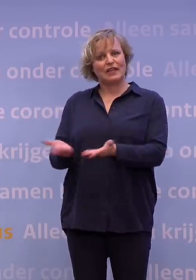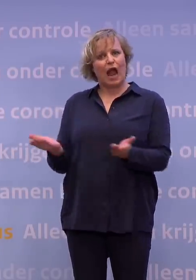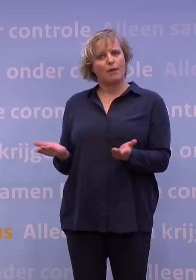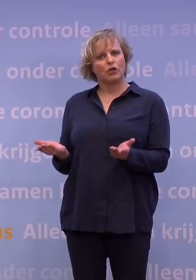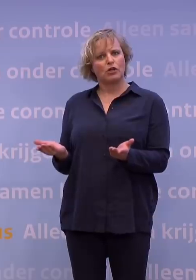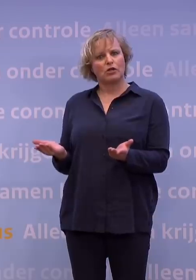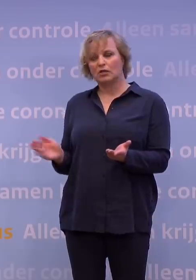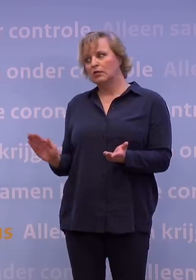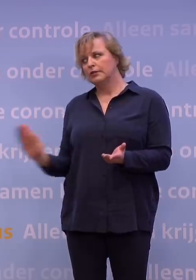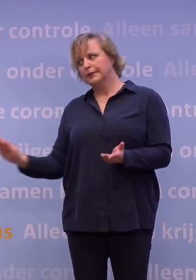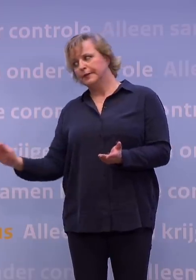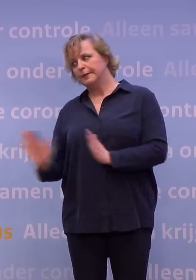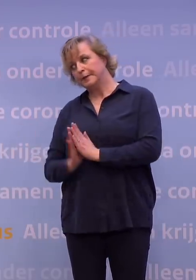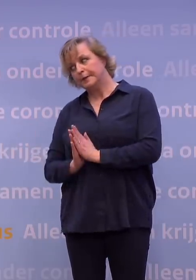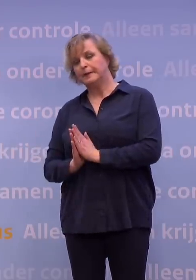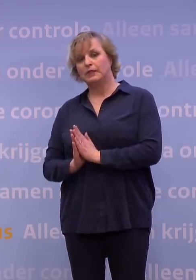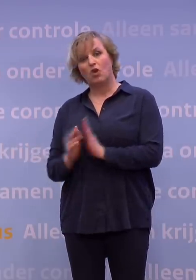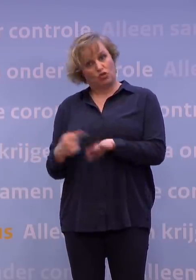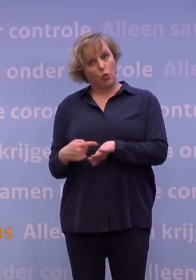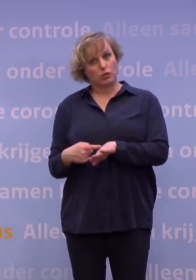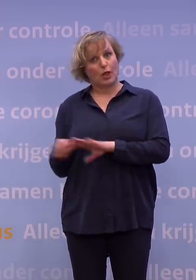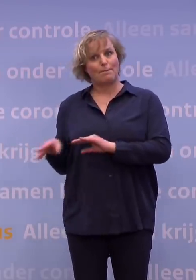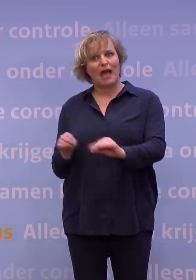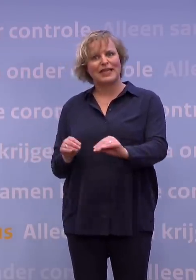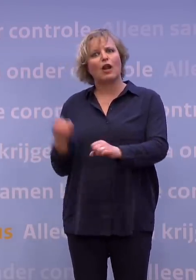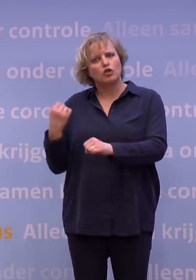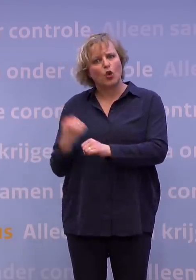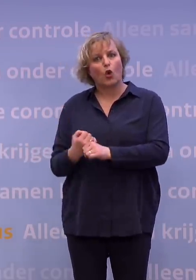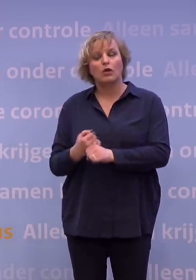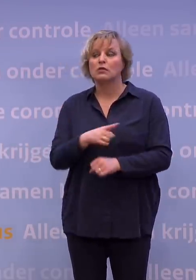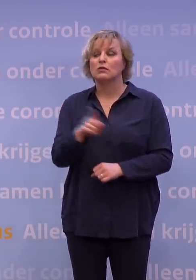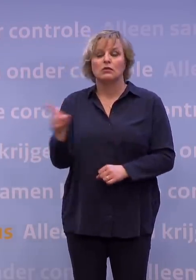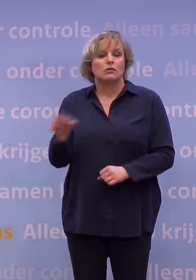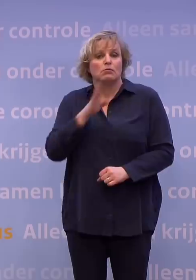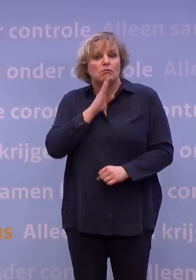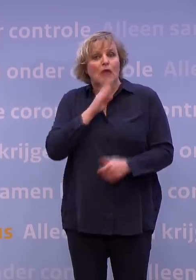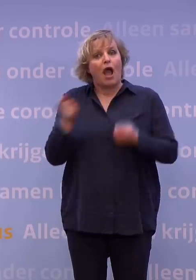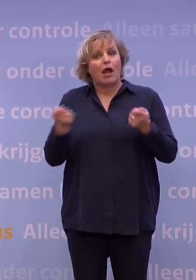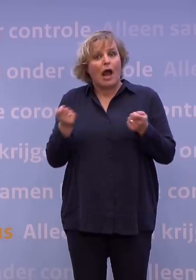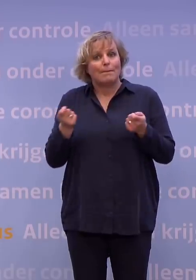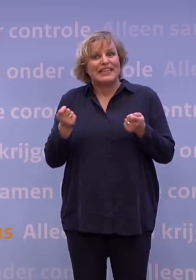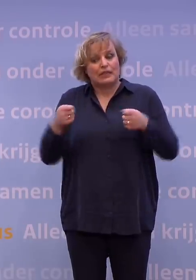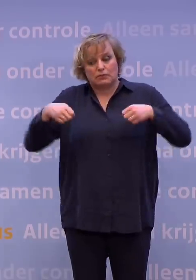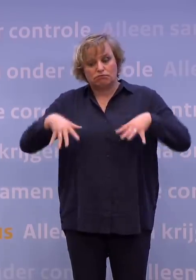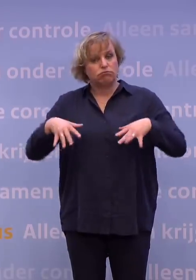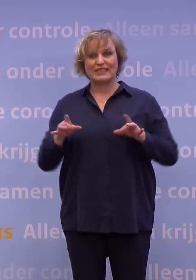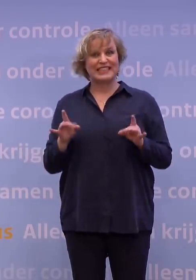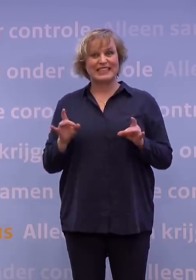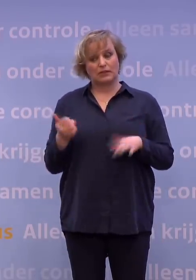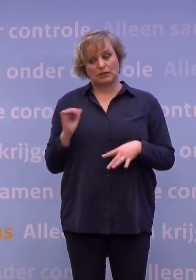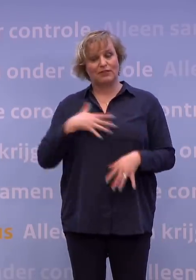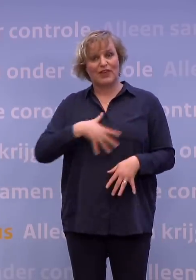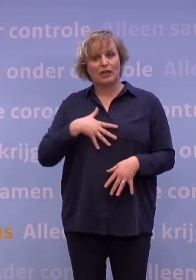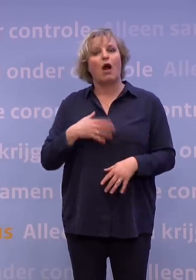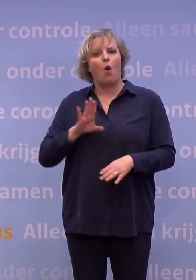ozo noodzakelijke maatregel, zoals u zelf zegt, te kunnen afvaardigen? Dat zouden we ook doen als het kabinet niet was afgetreden afgelopen